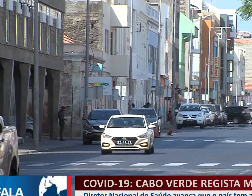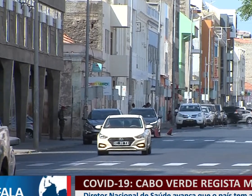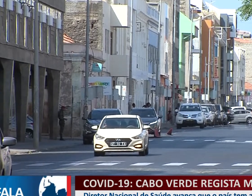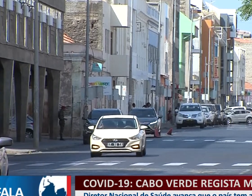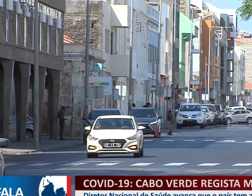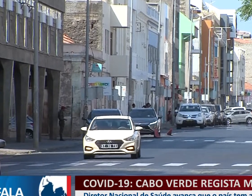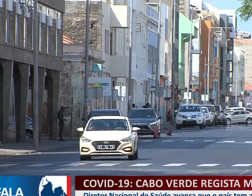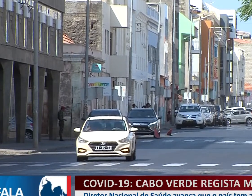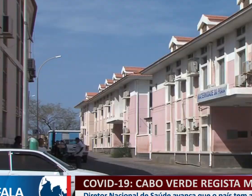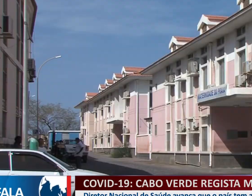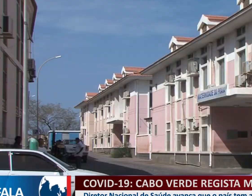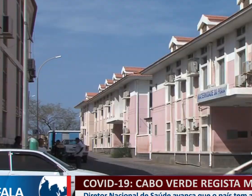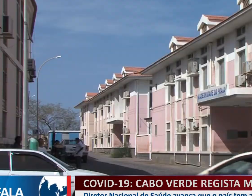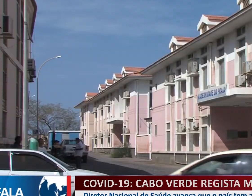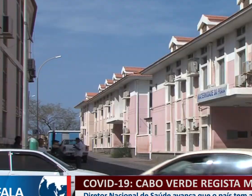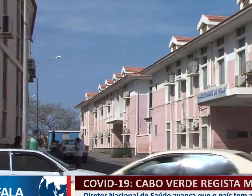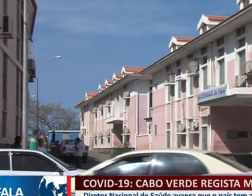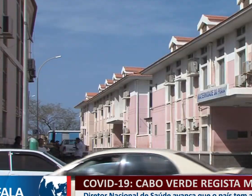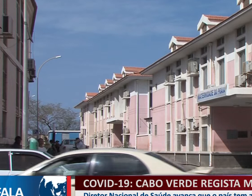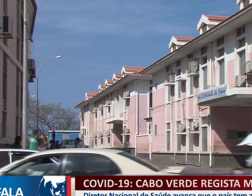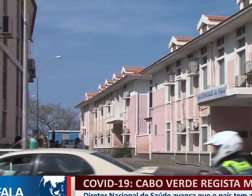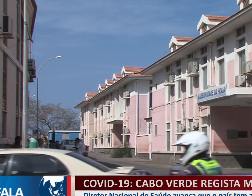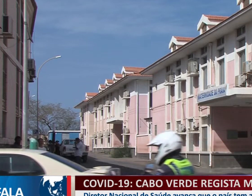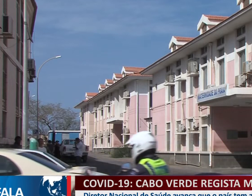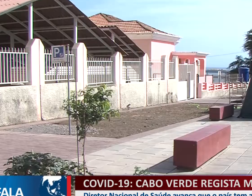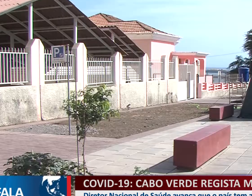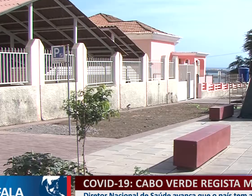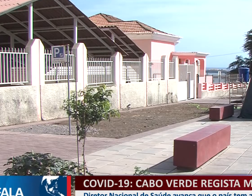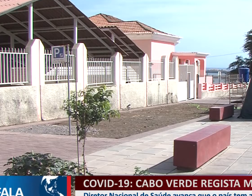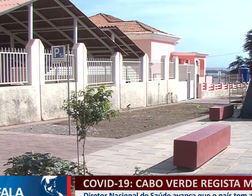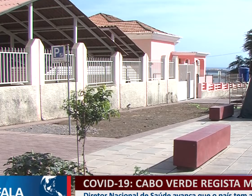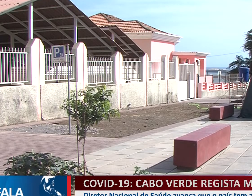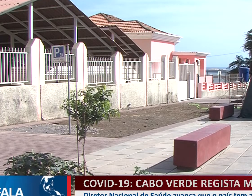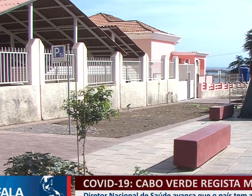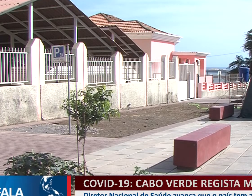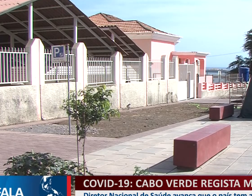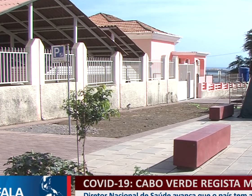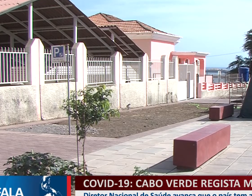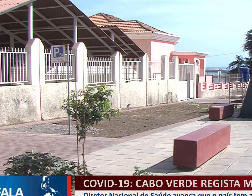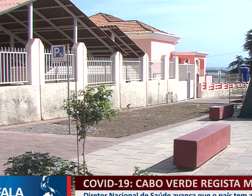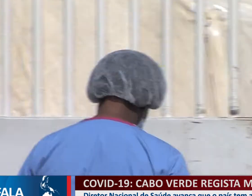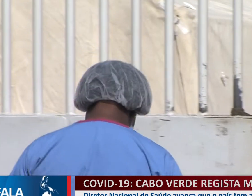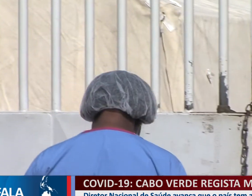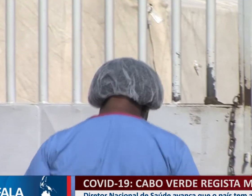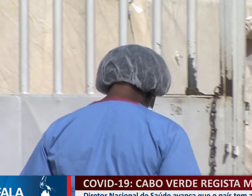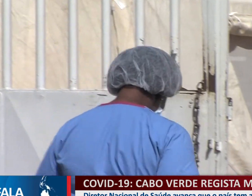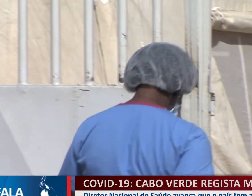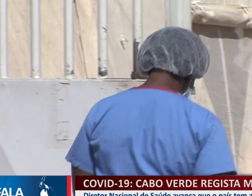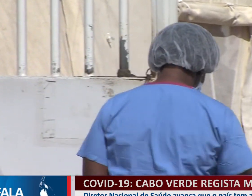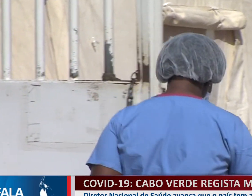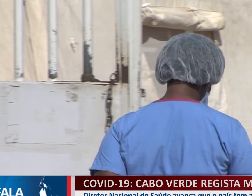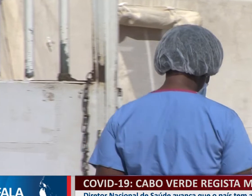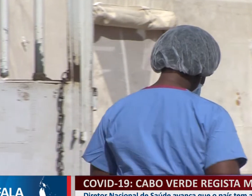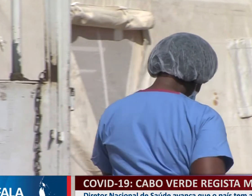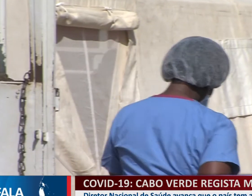chega ao país esta quinta-feira cerca de 33 médicos cubanos, que serão distribuídos pelas ilhas de Santiago, São